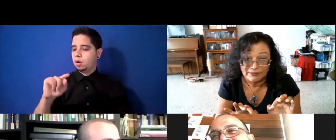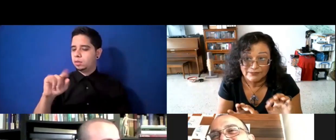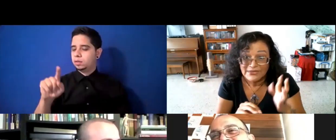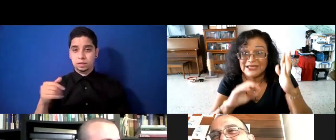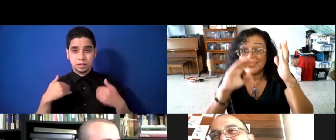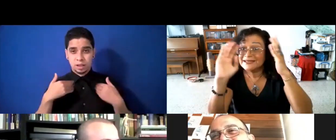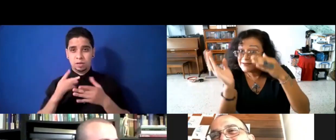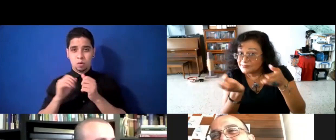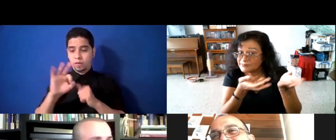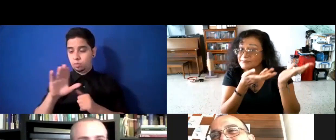¿Y eso?